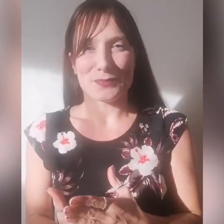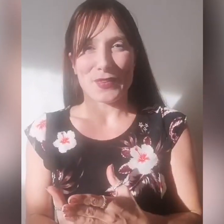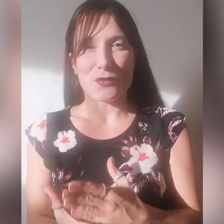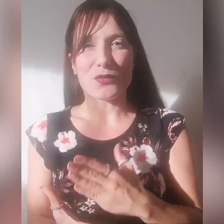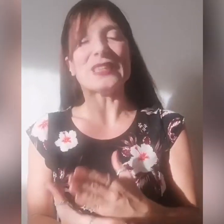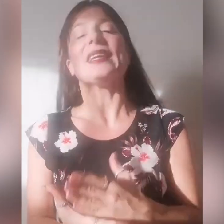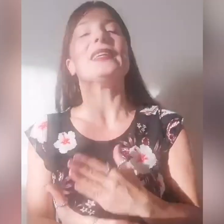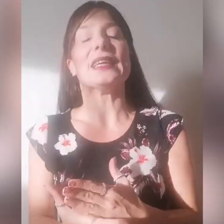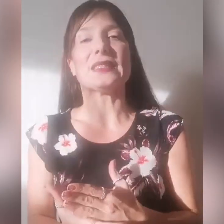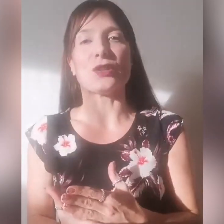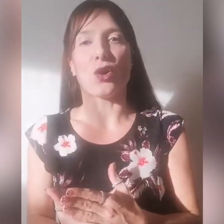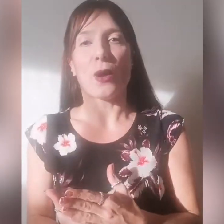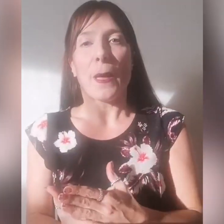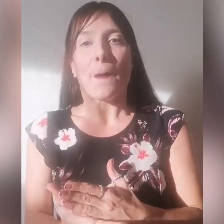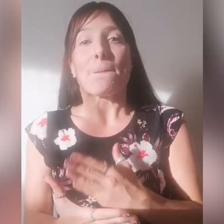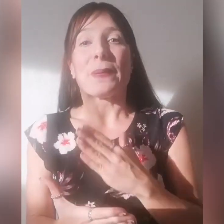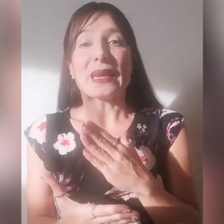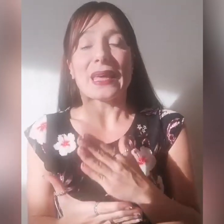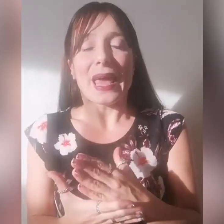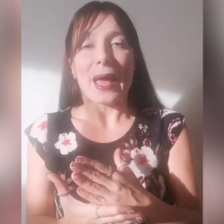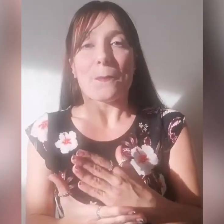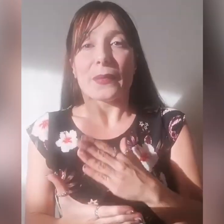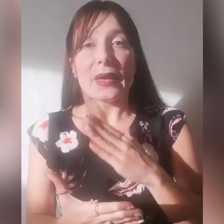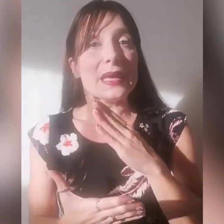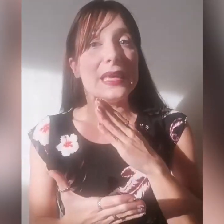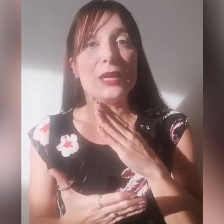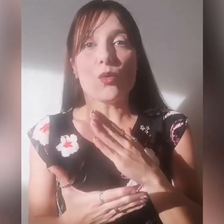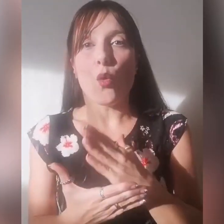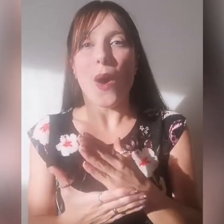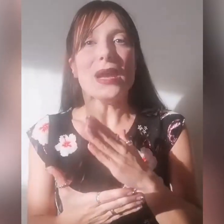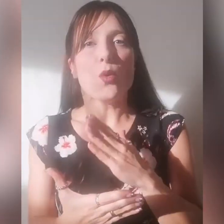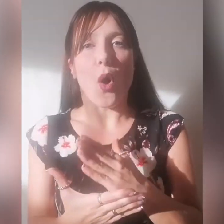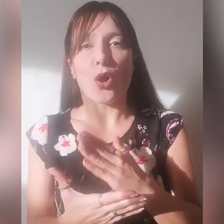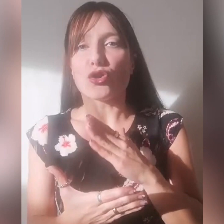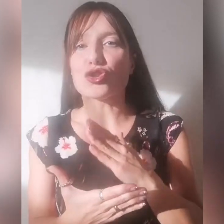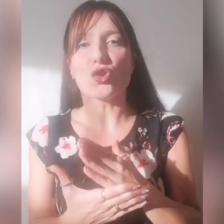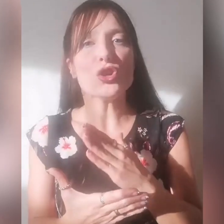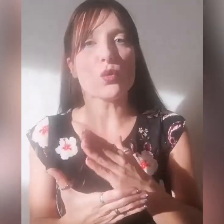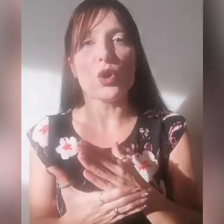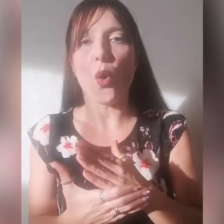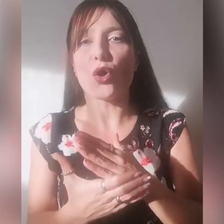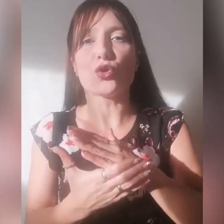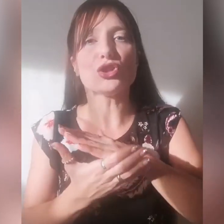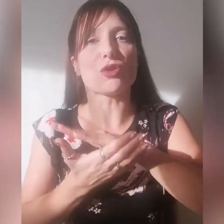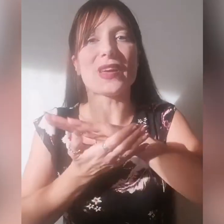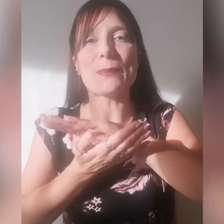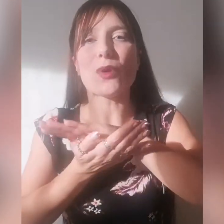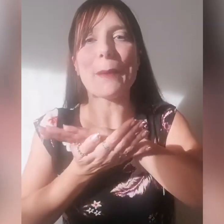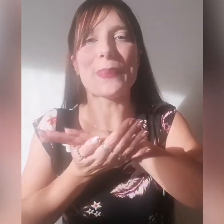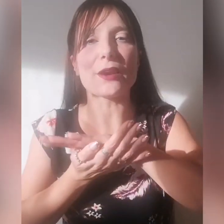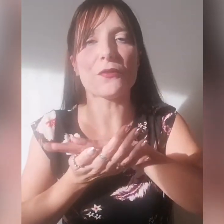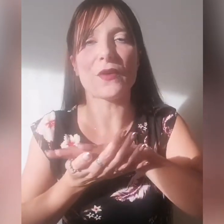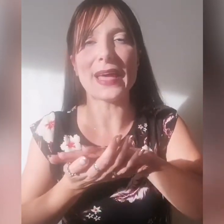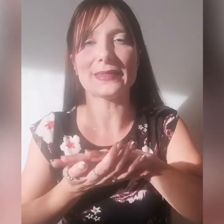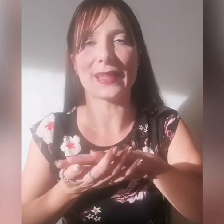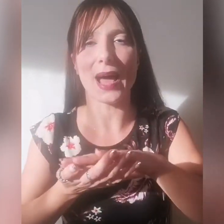fin dall'inizio, perché in quel luogo, solo in quel luogo noi troveremo la perfetta